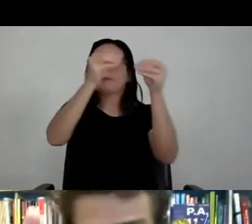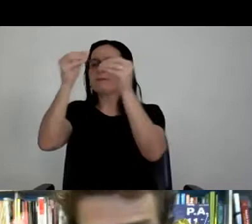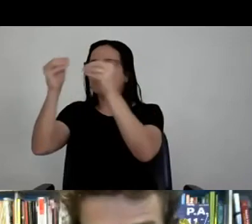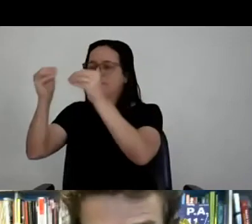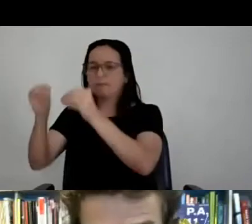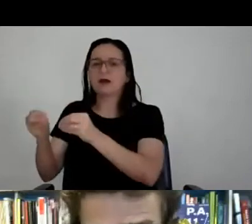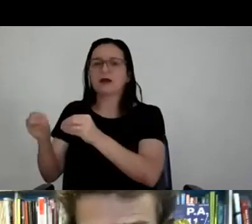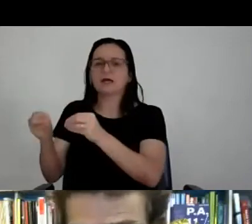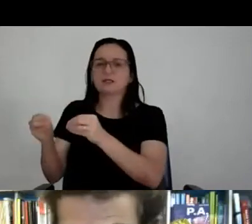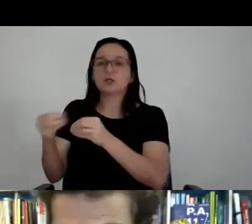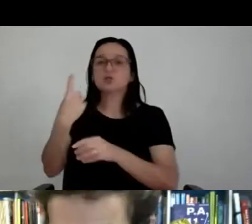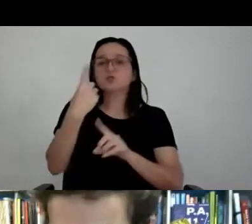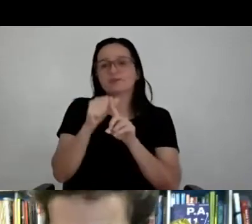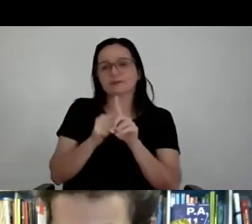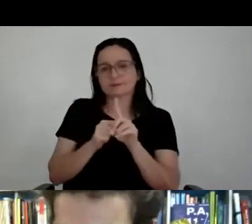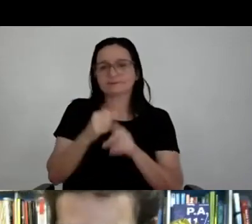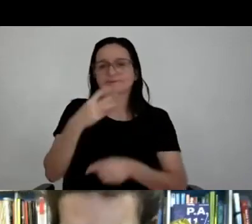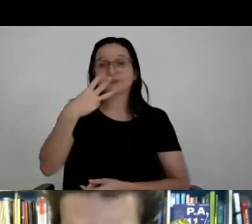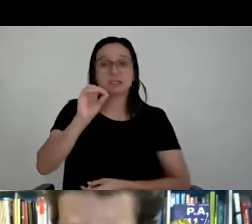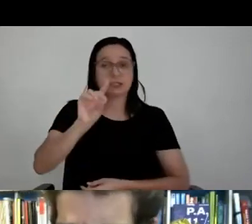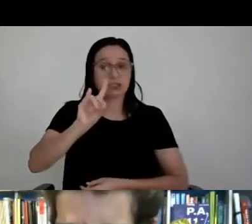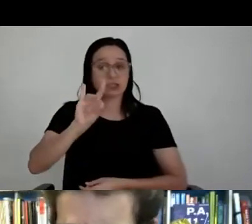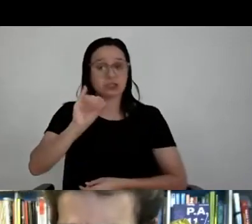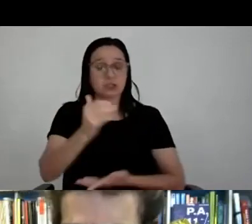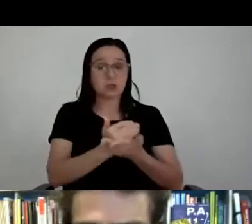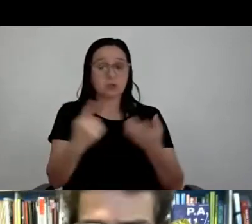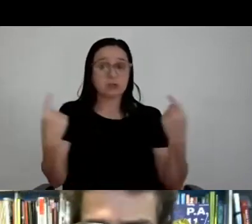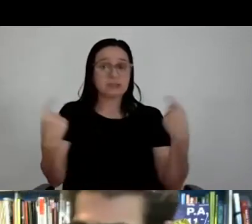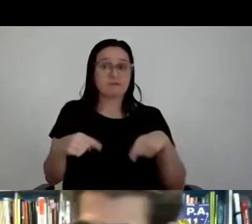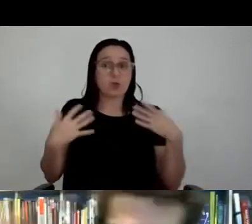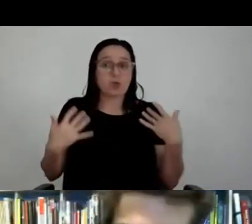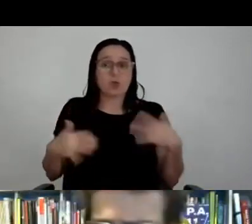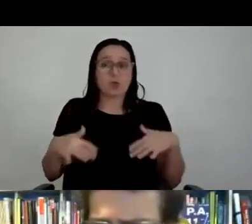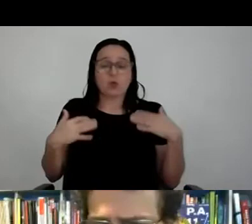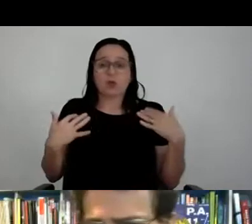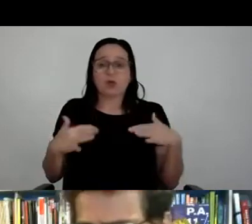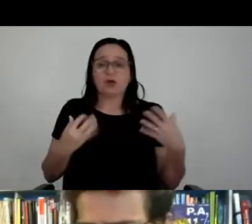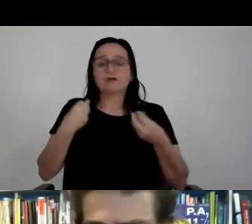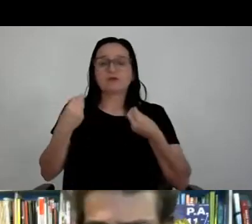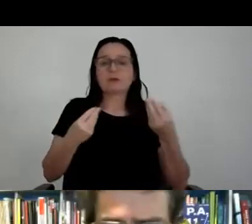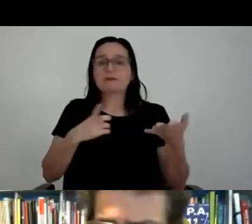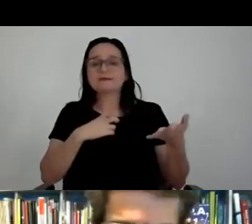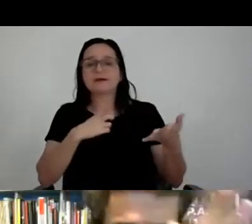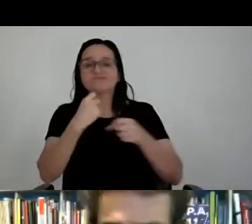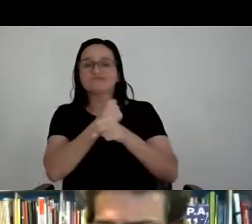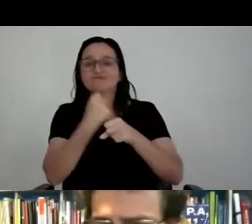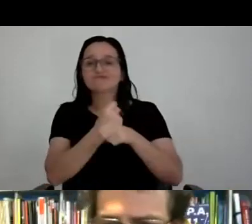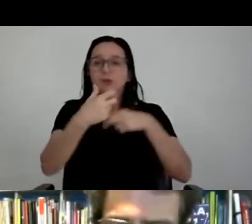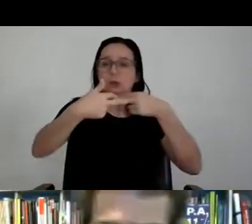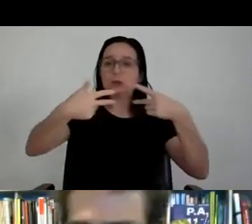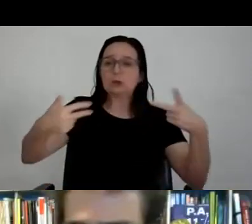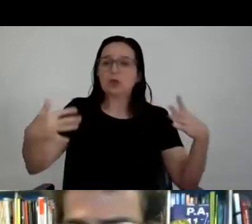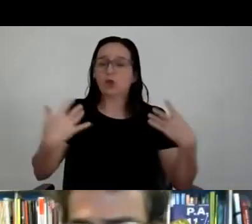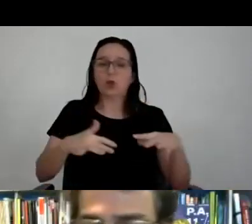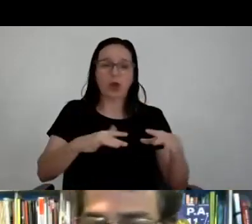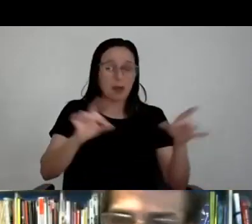Isso teria 30 dias. Então, a gente começou com um negócio já com um desafio complicado, entendeu? Por questões de músicos, por questões operacionais. Olha, terminou aqui,